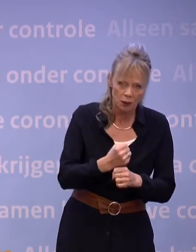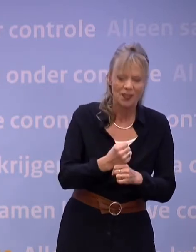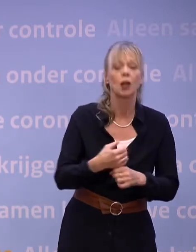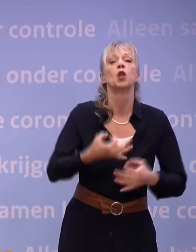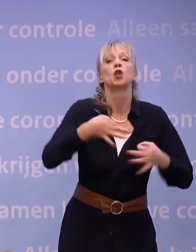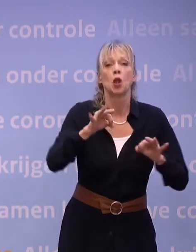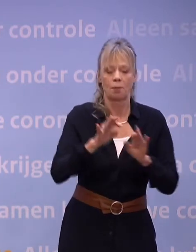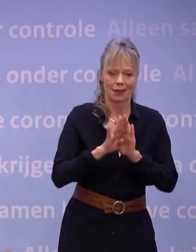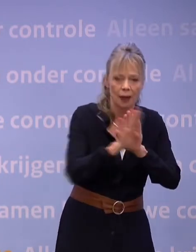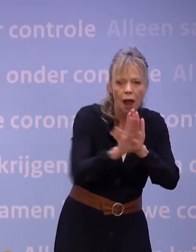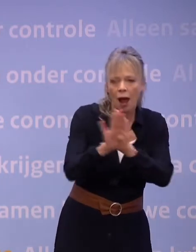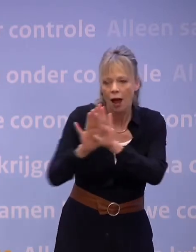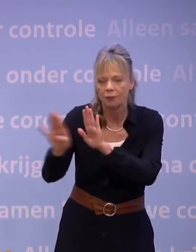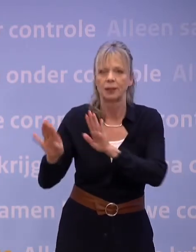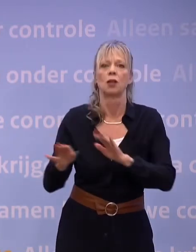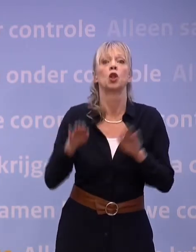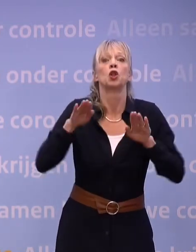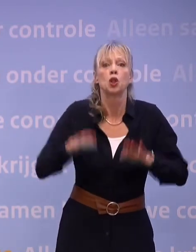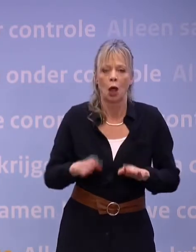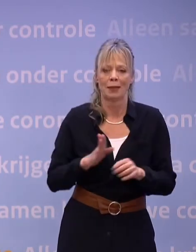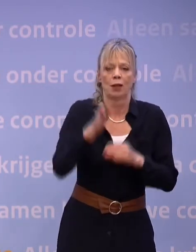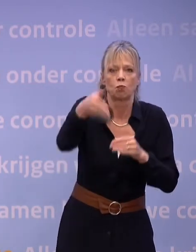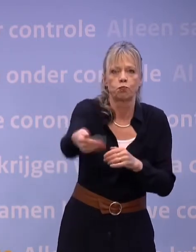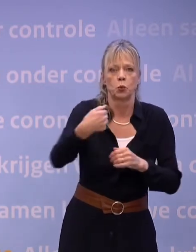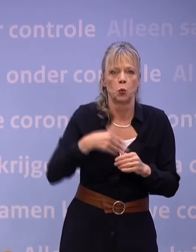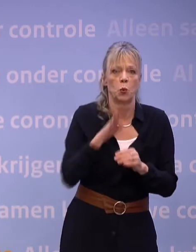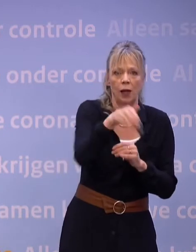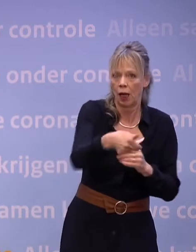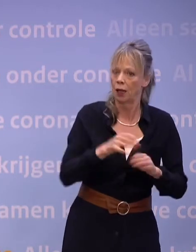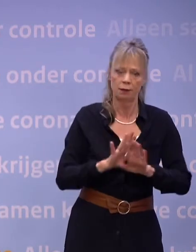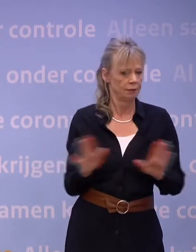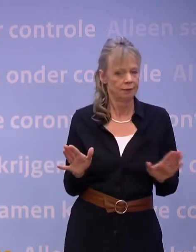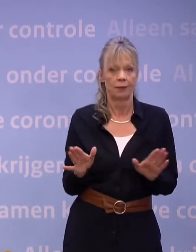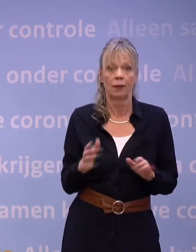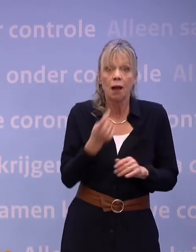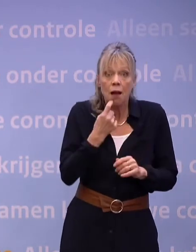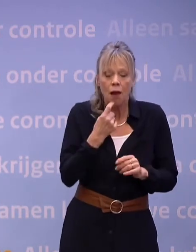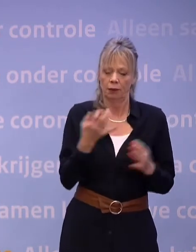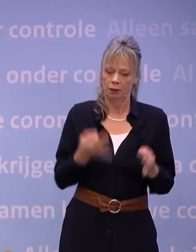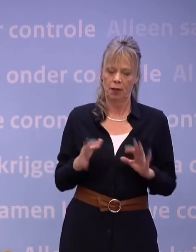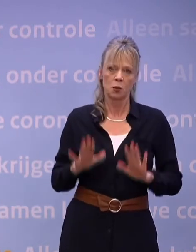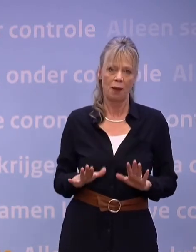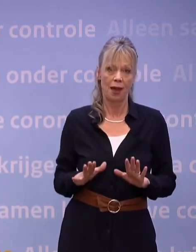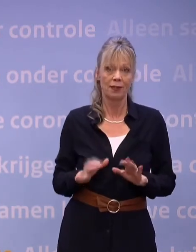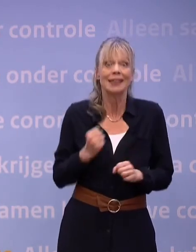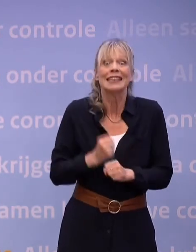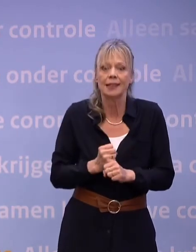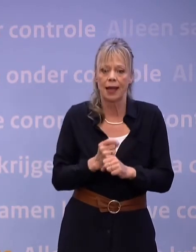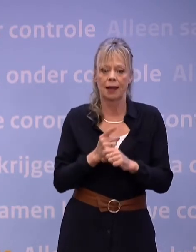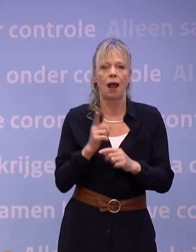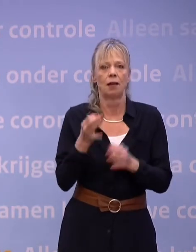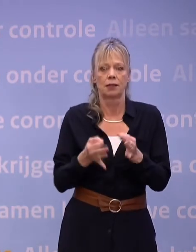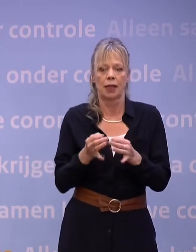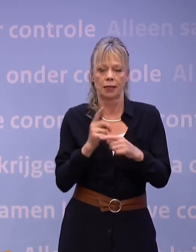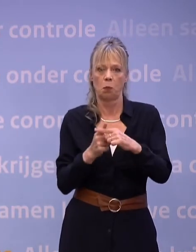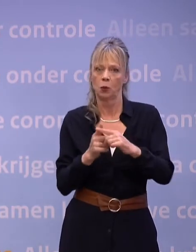houden, nog minder bij elkaar op bezoek gaan. Echt thuis blijven met klachten en zeker na een positieve test. Echt